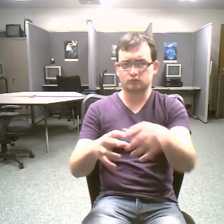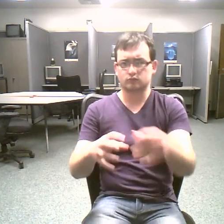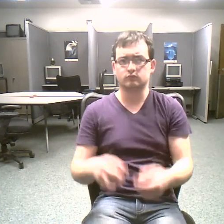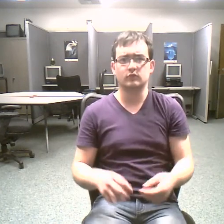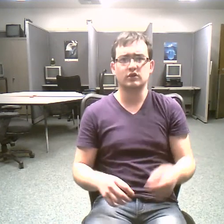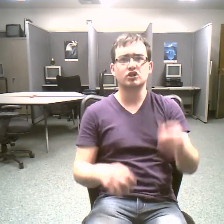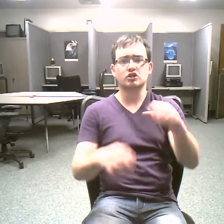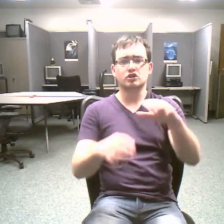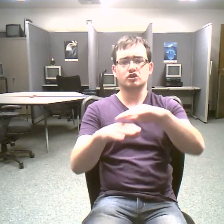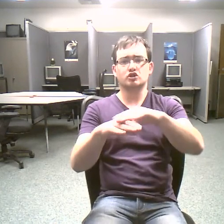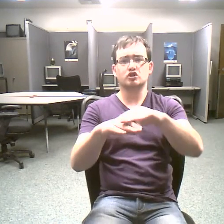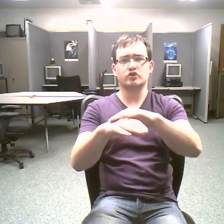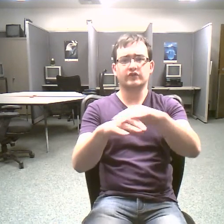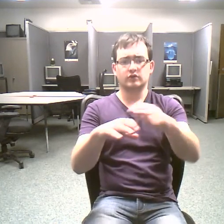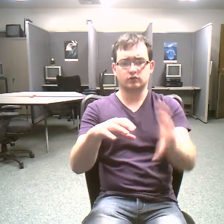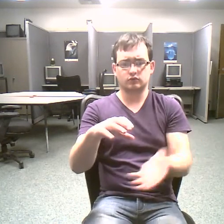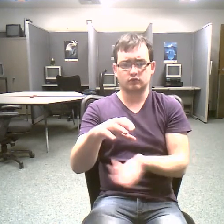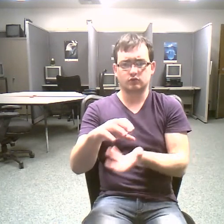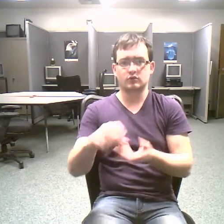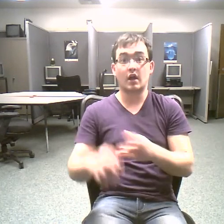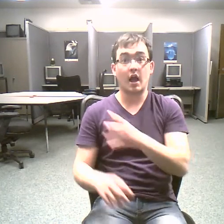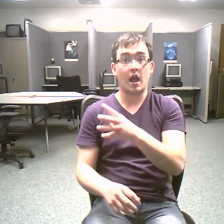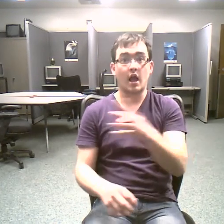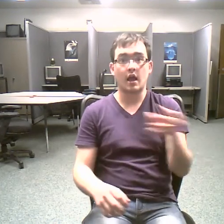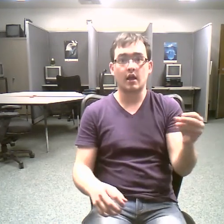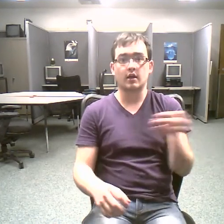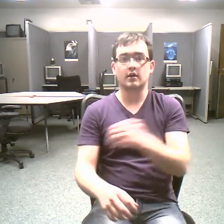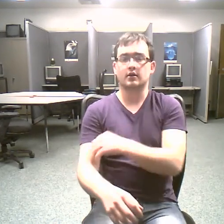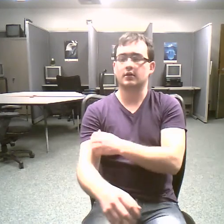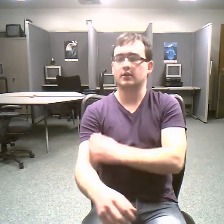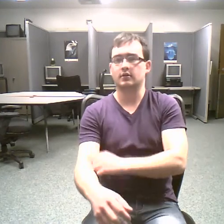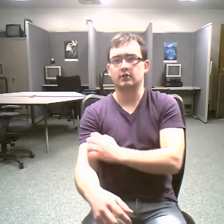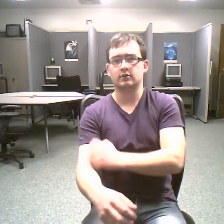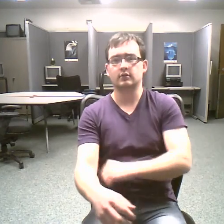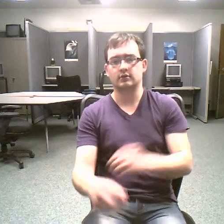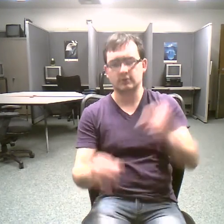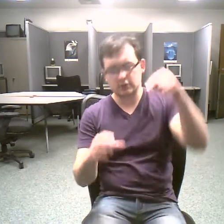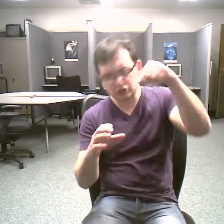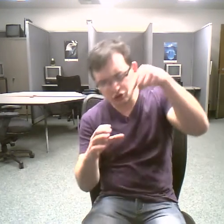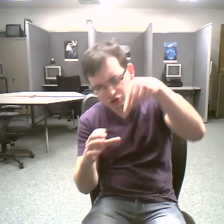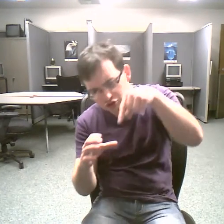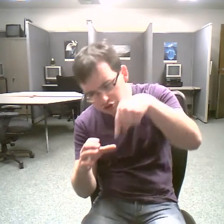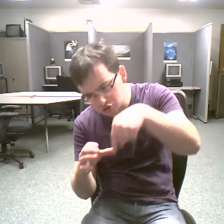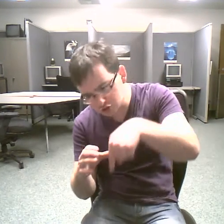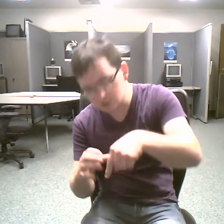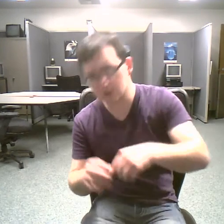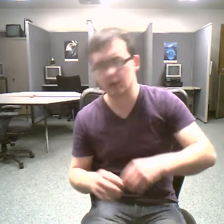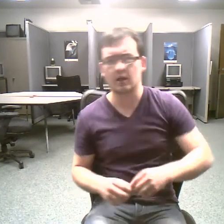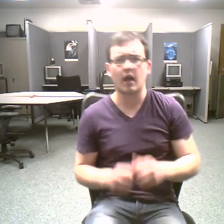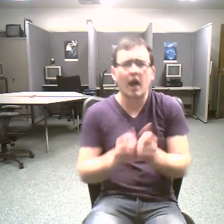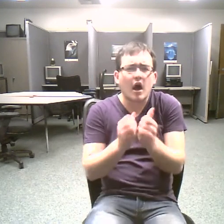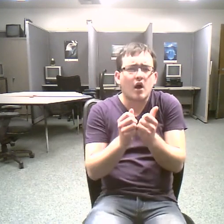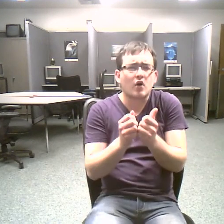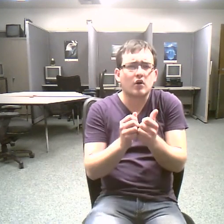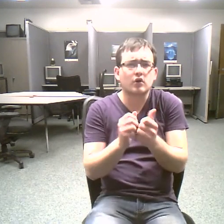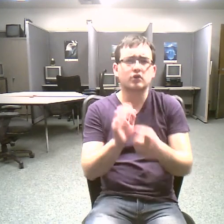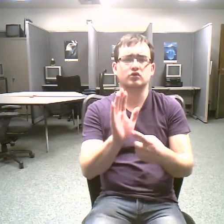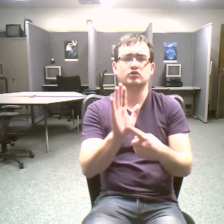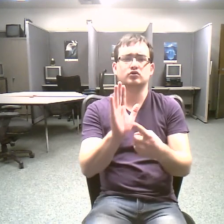geoscientists have the job of studying our planet they place sensors in the ground to measure earth's underground movements